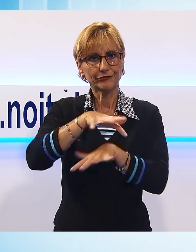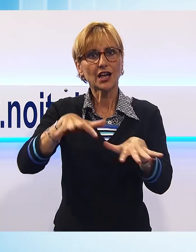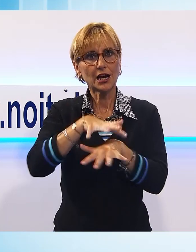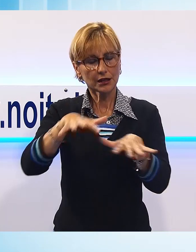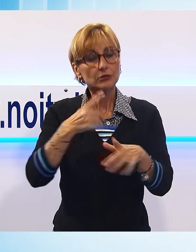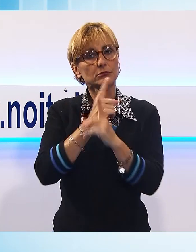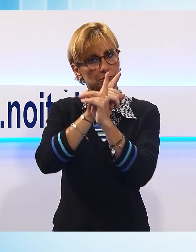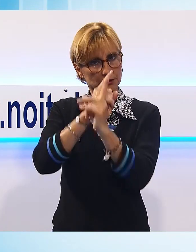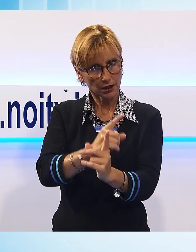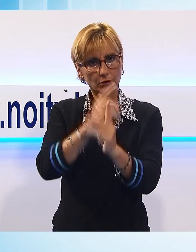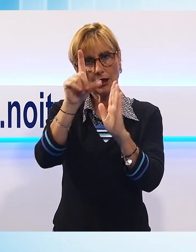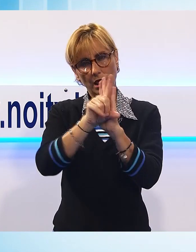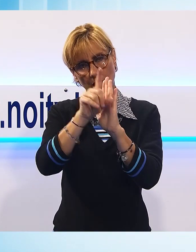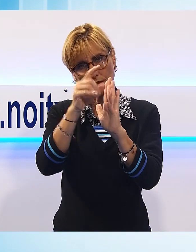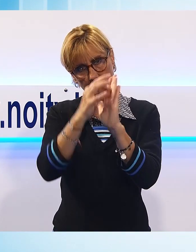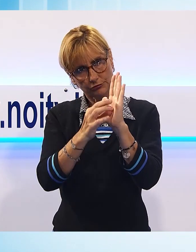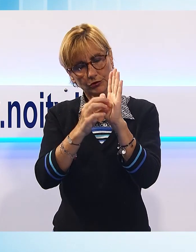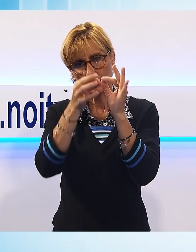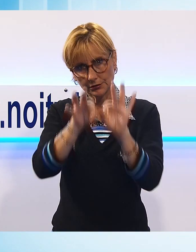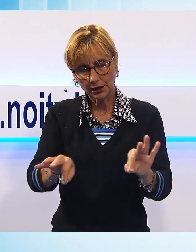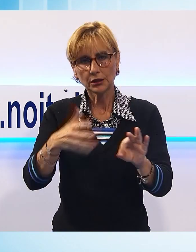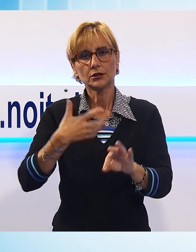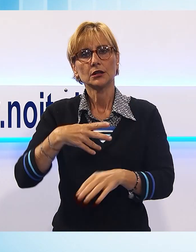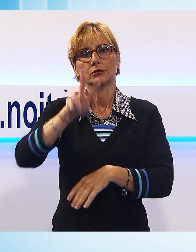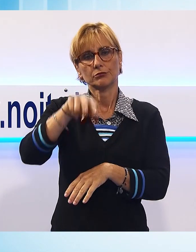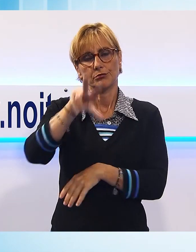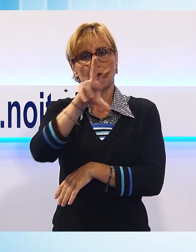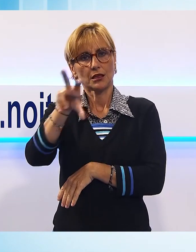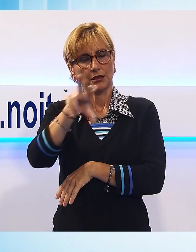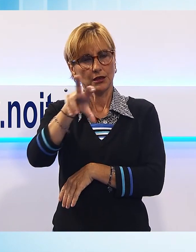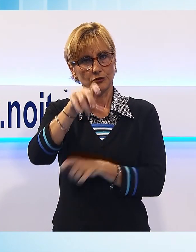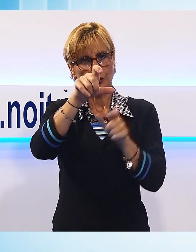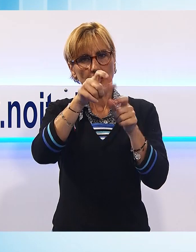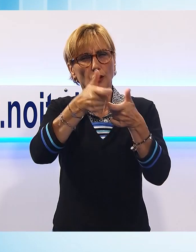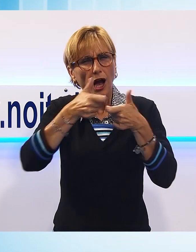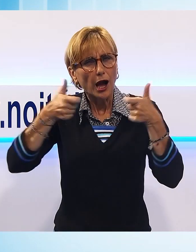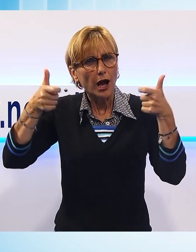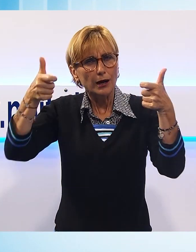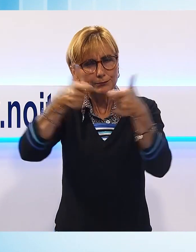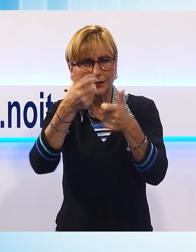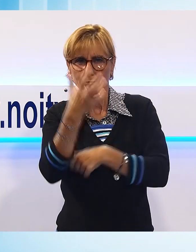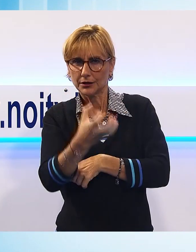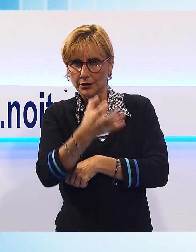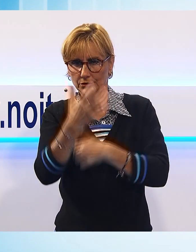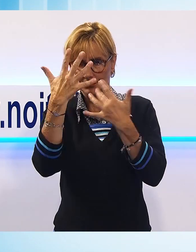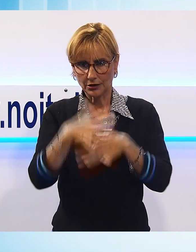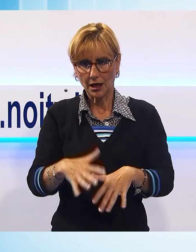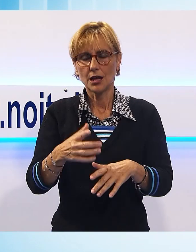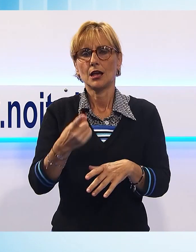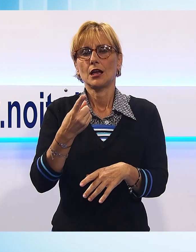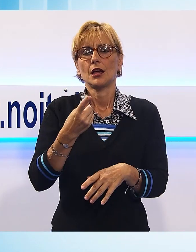stata seguita dagli operatori, in quanto abbiamo più di 2.300 appartamenti registrati sul nostro